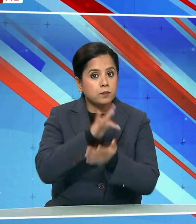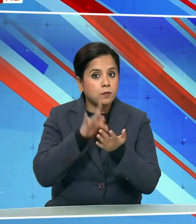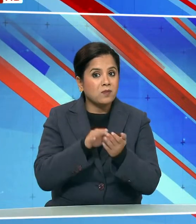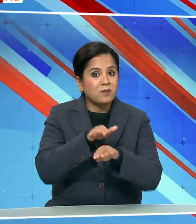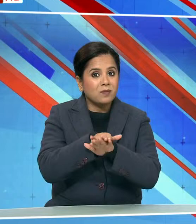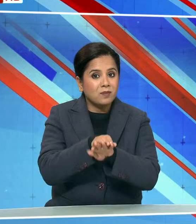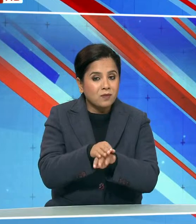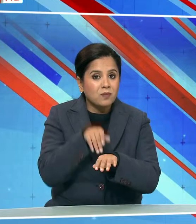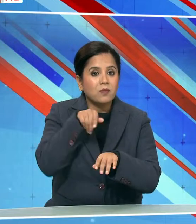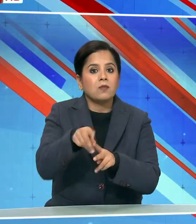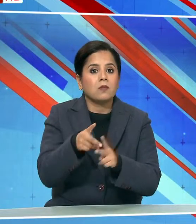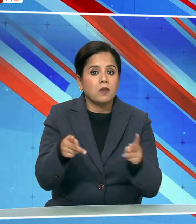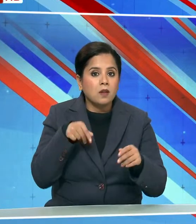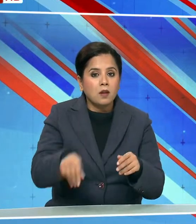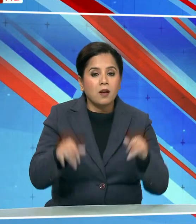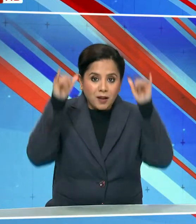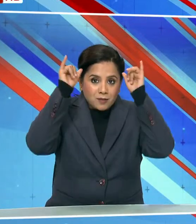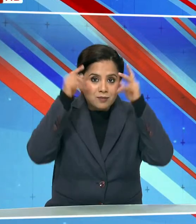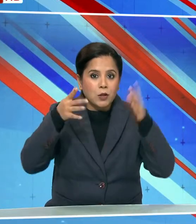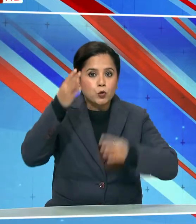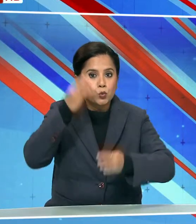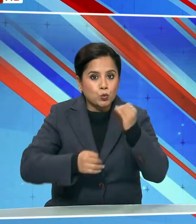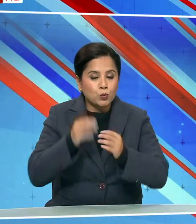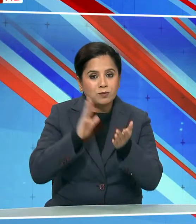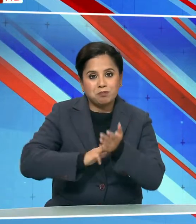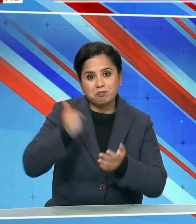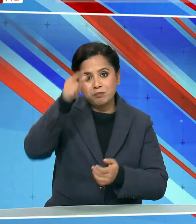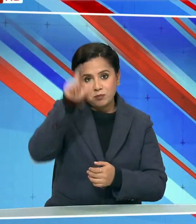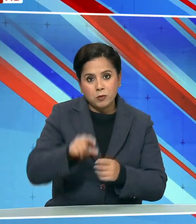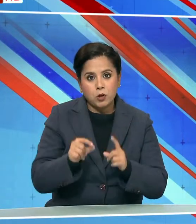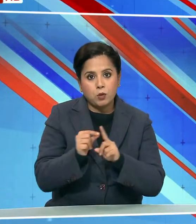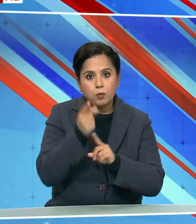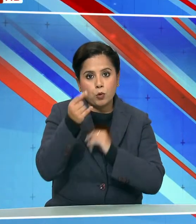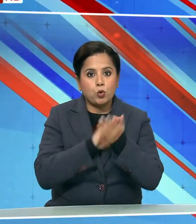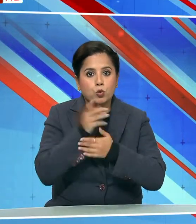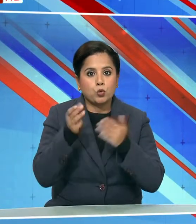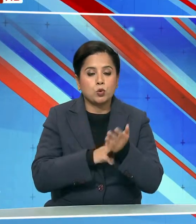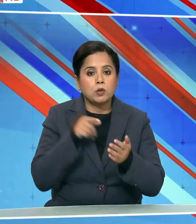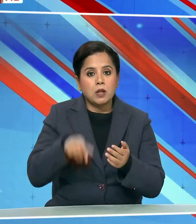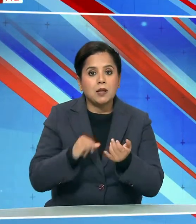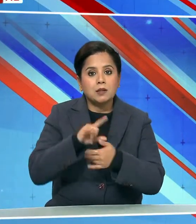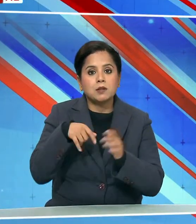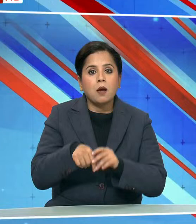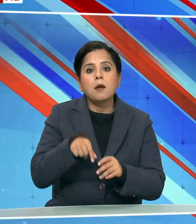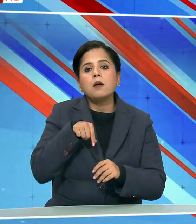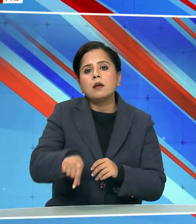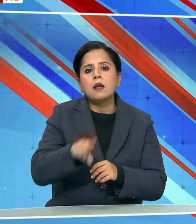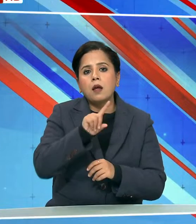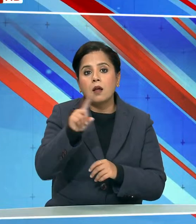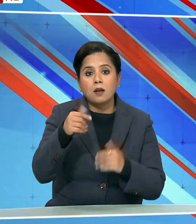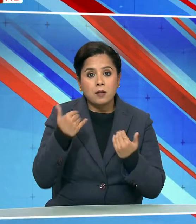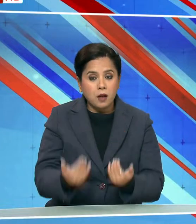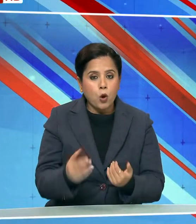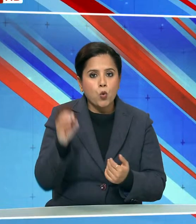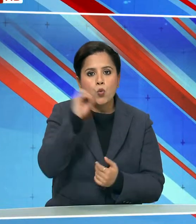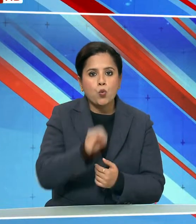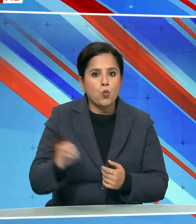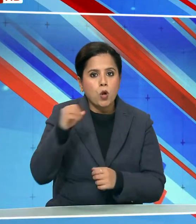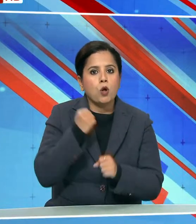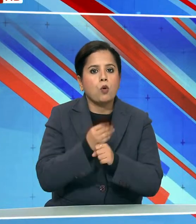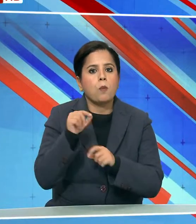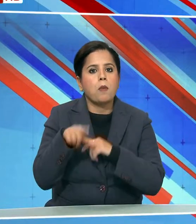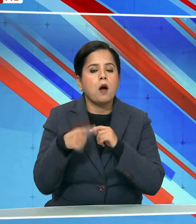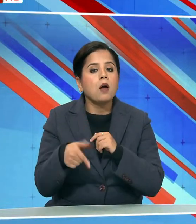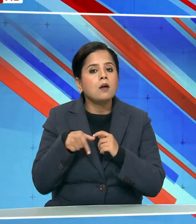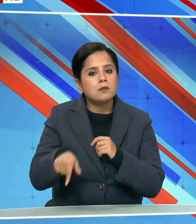मत्सिपालन पशुपालन और डेरी मंत्री पुरशुत्तम रुपाला सागर परिक्रमा के 11 चरण के तहट आज ओडीशा के गुपालपूर